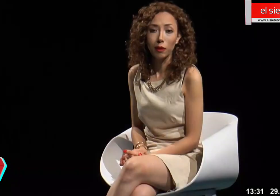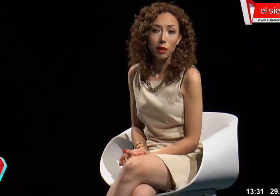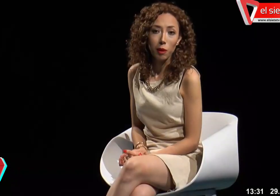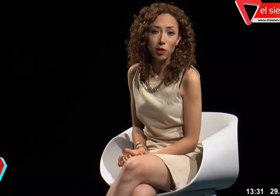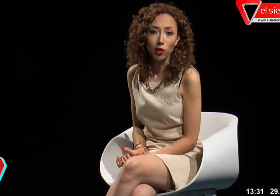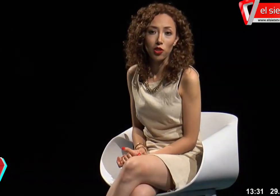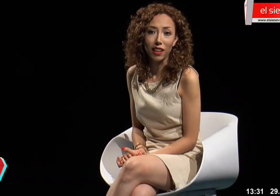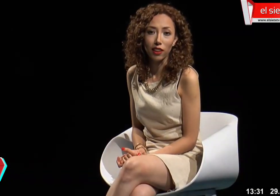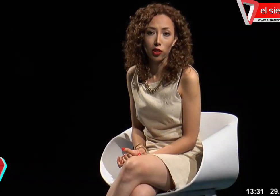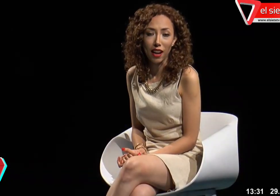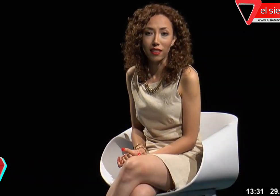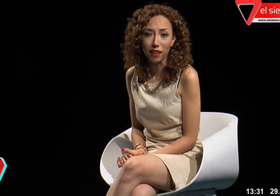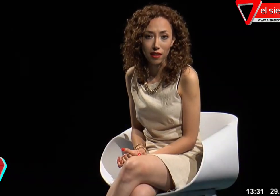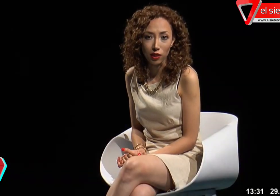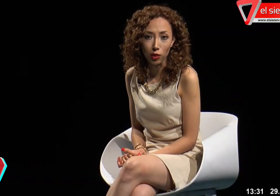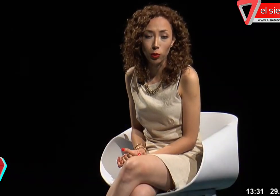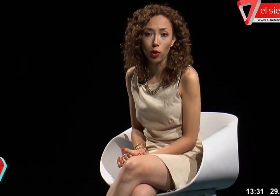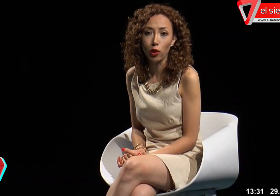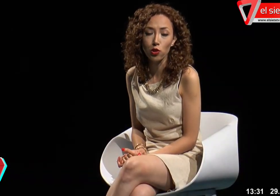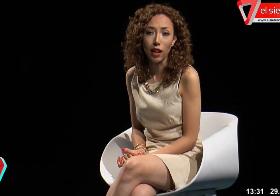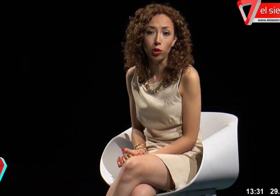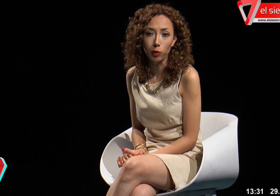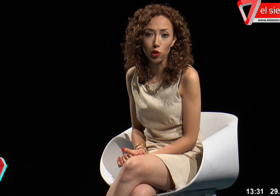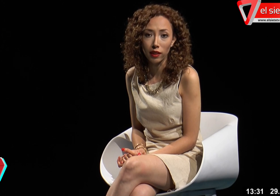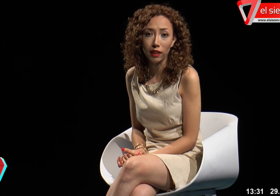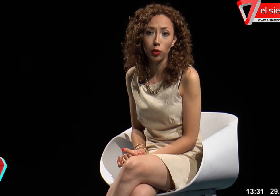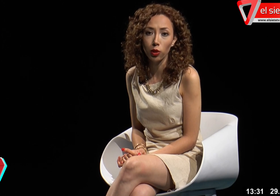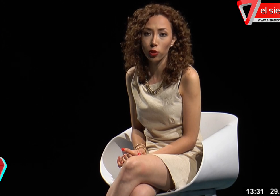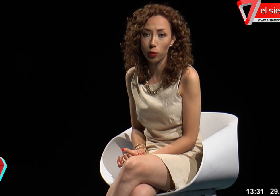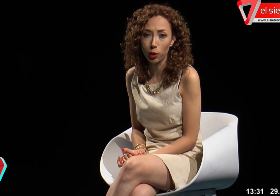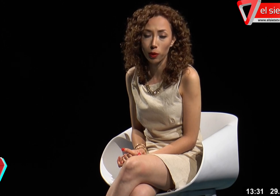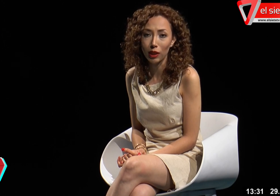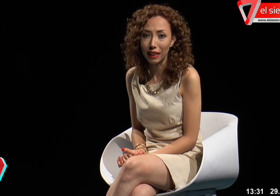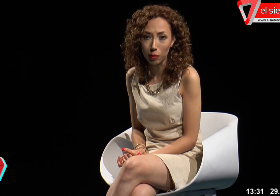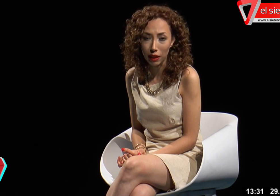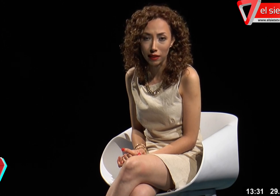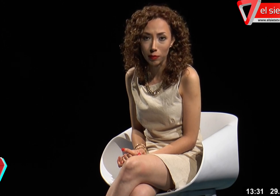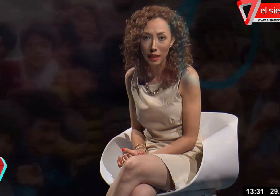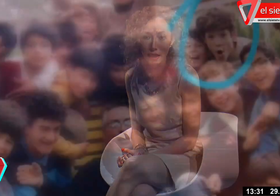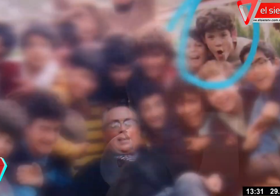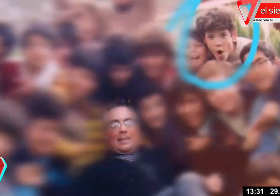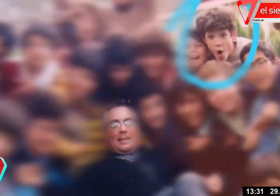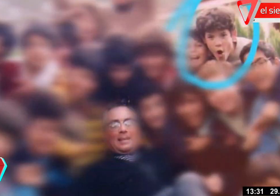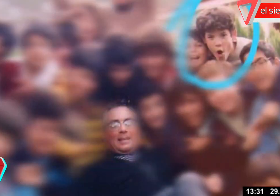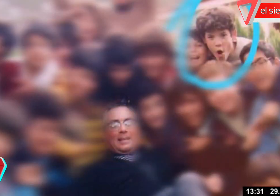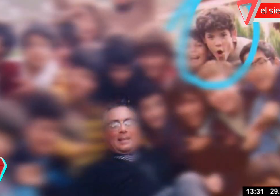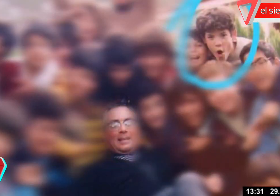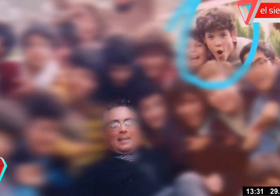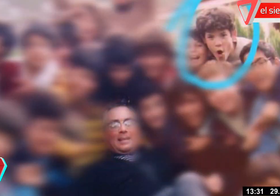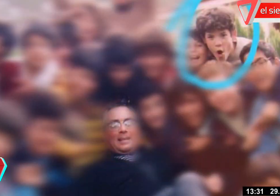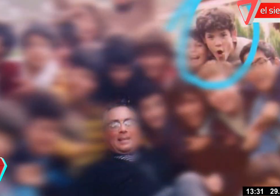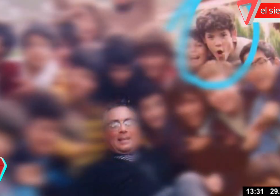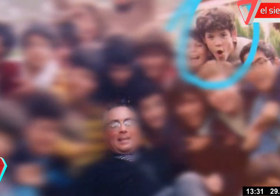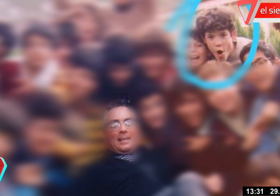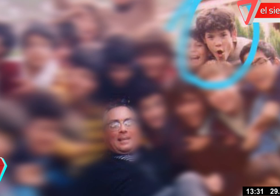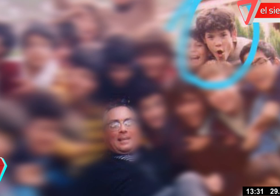Esta vez vamos a conocer la historia de Lisandro, uno de los alumnos del Instituto Antonio Próbolo en La Plata. Él desde muy pequeño llegó